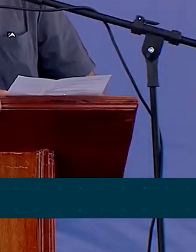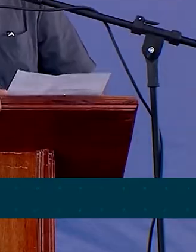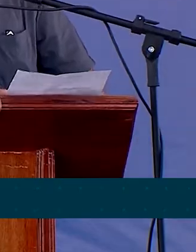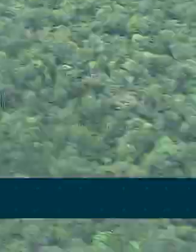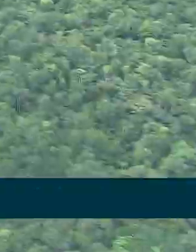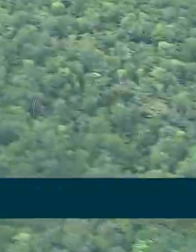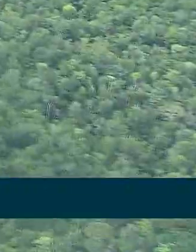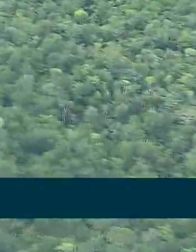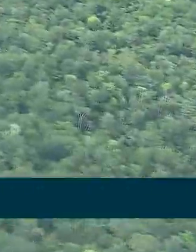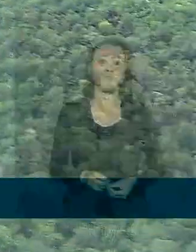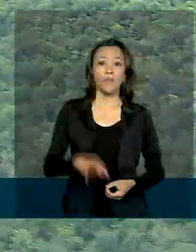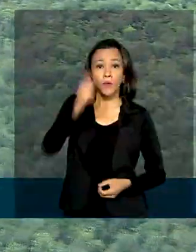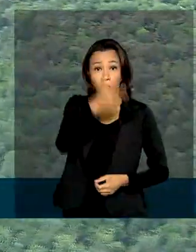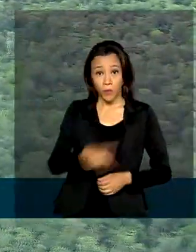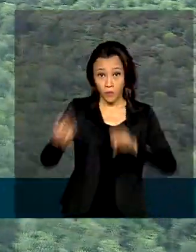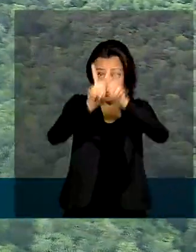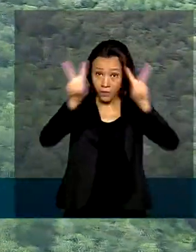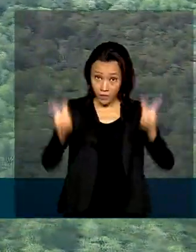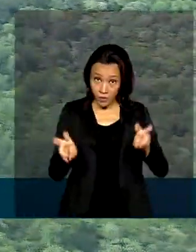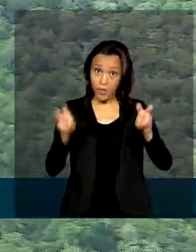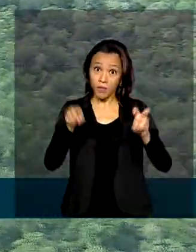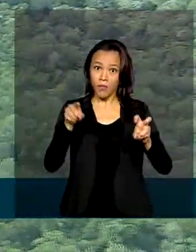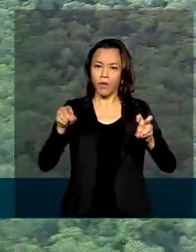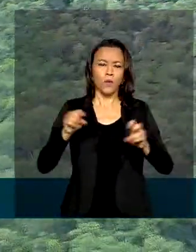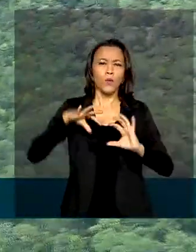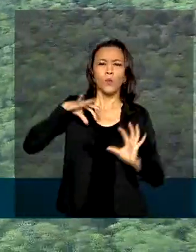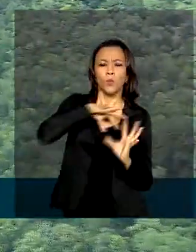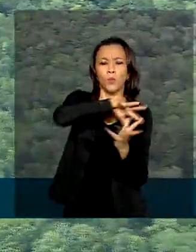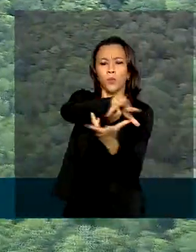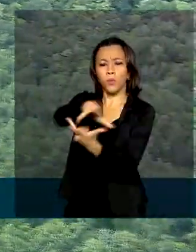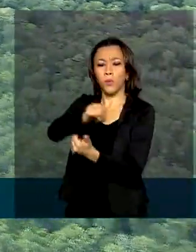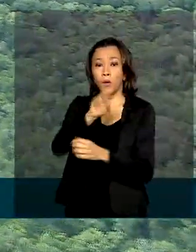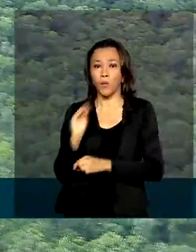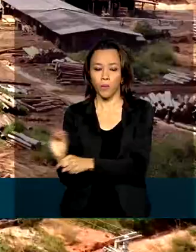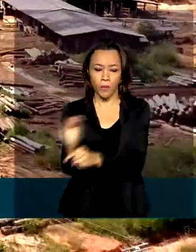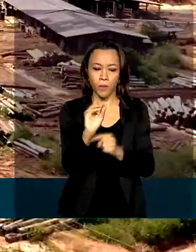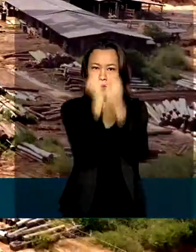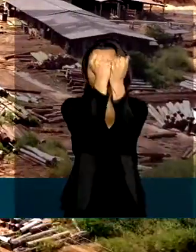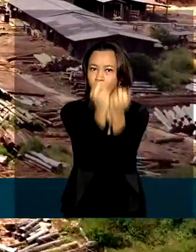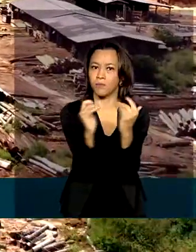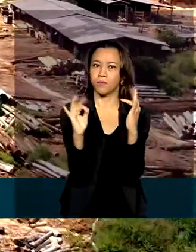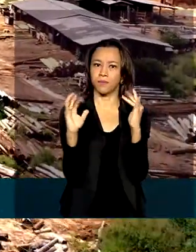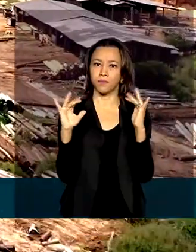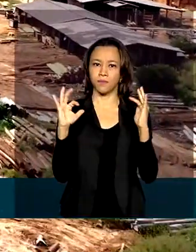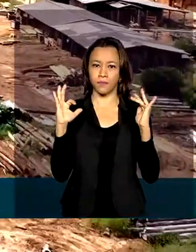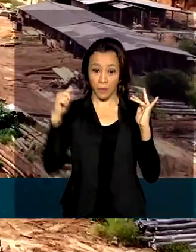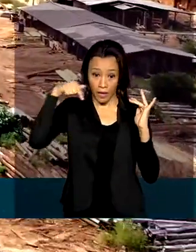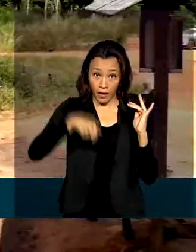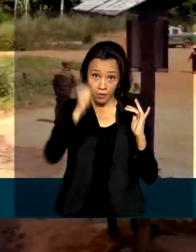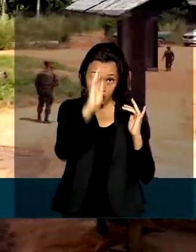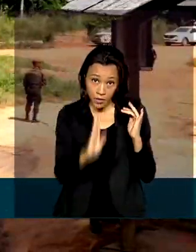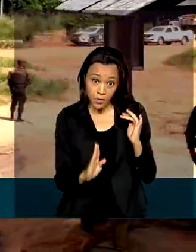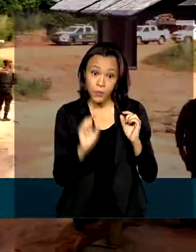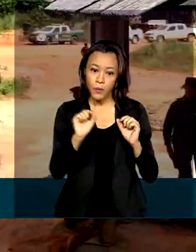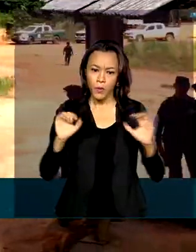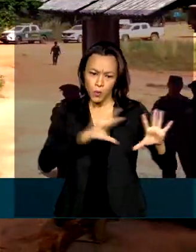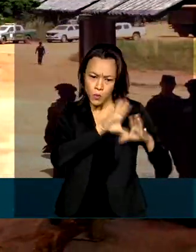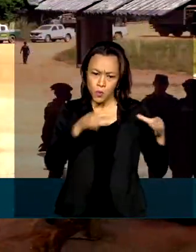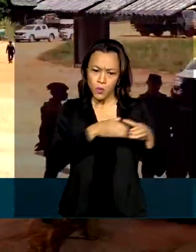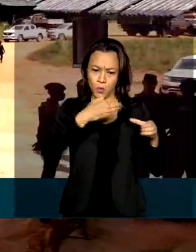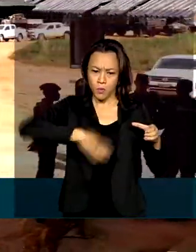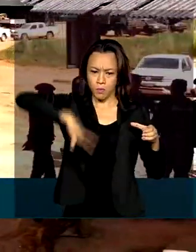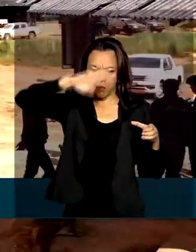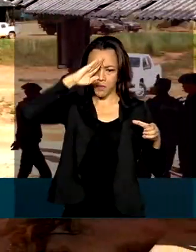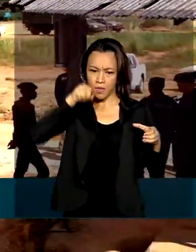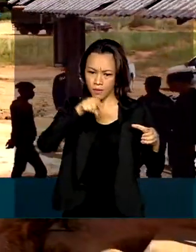governo federal. Outro tema em destaque no mundo é a preservação do meio ambiente. Aqui no Brasil, a Operação Verde Brasil